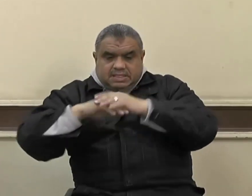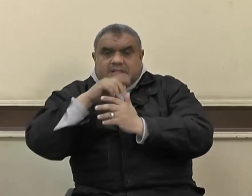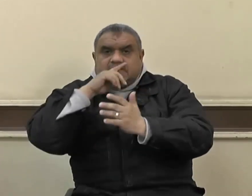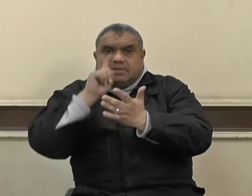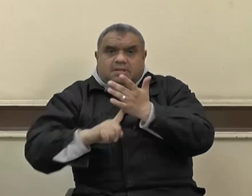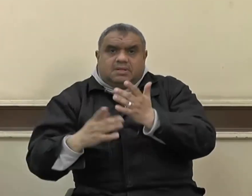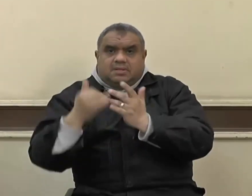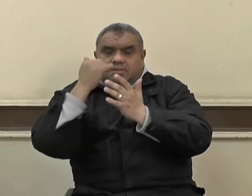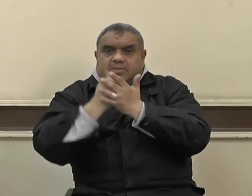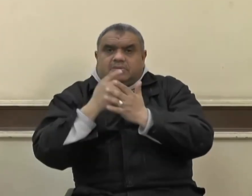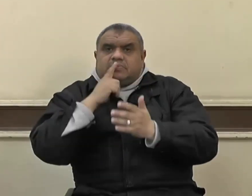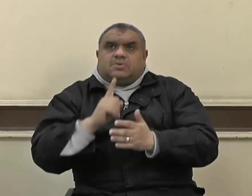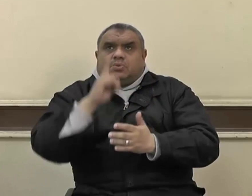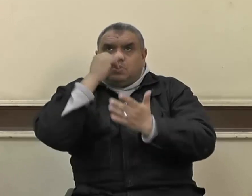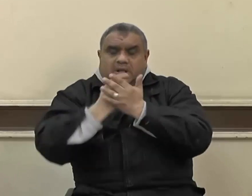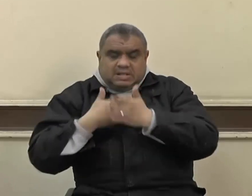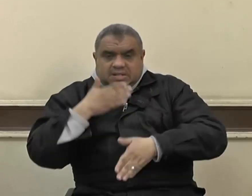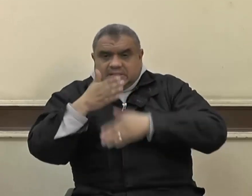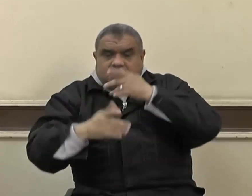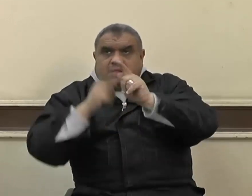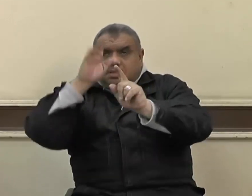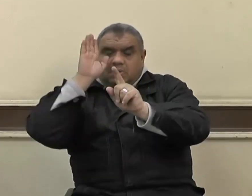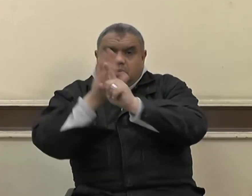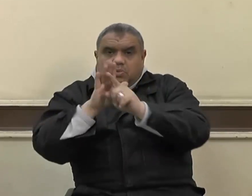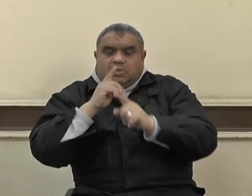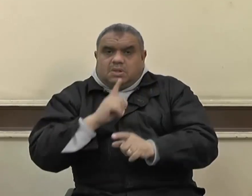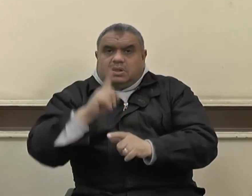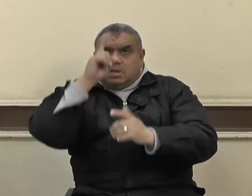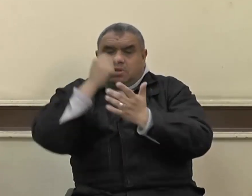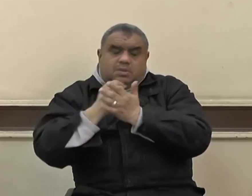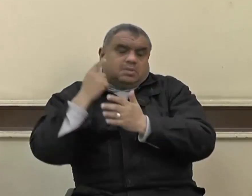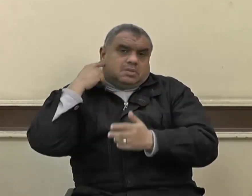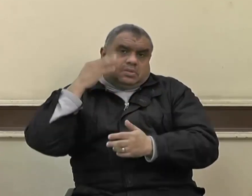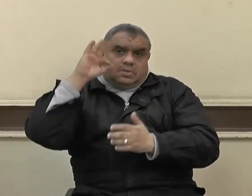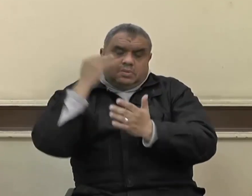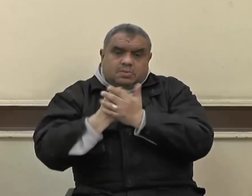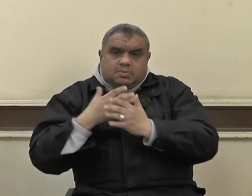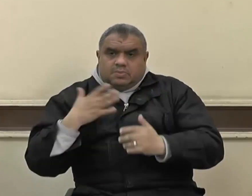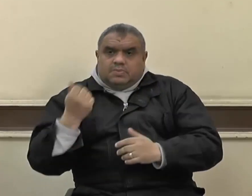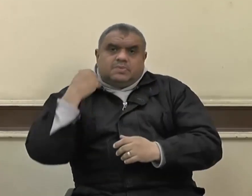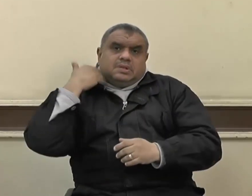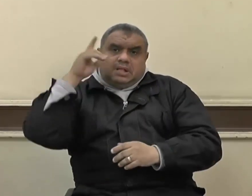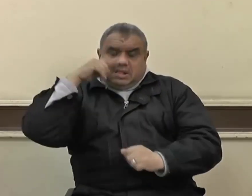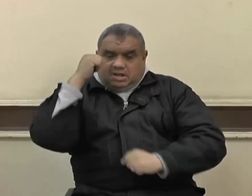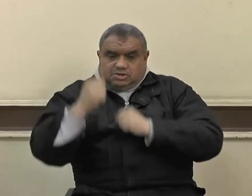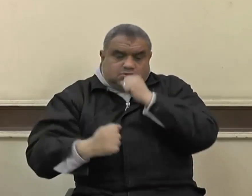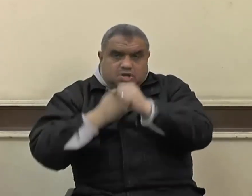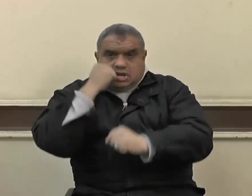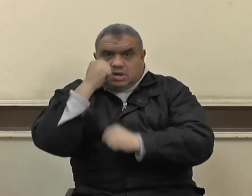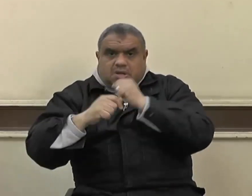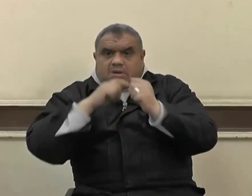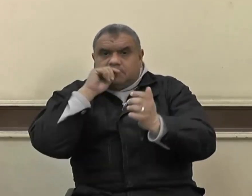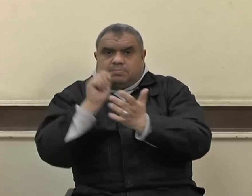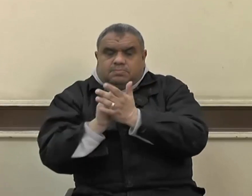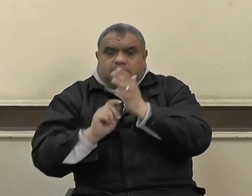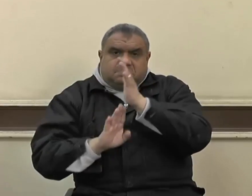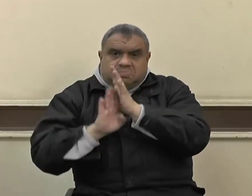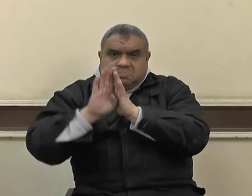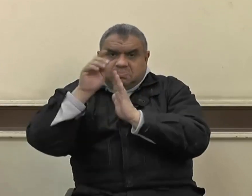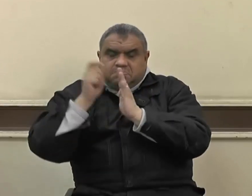نظرة إجلال وإكبار فلا يعرف الفضل لأهل الفضل إلا ذو الفضل حيث يقول